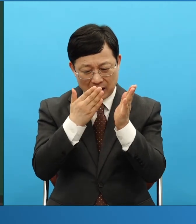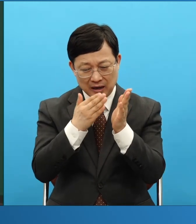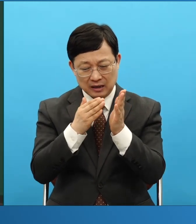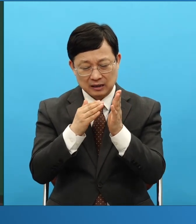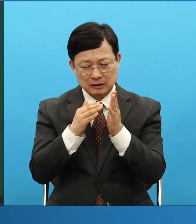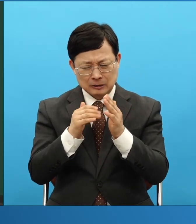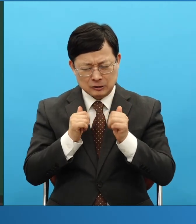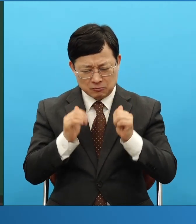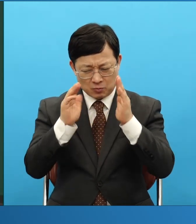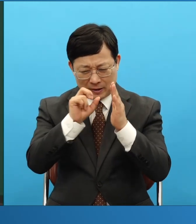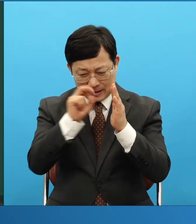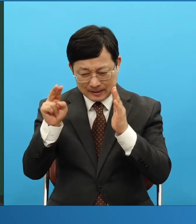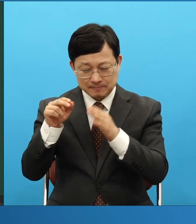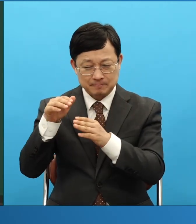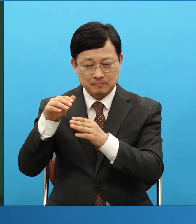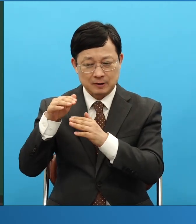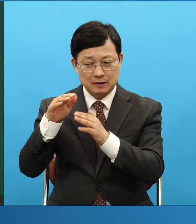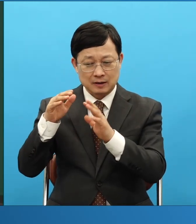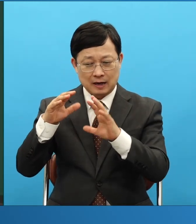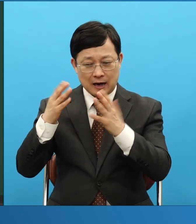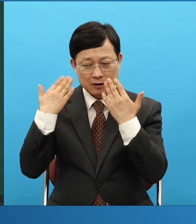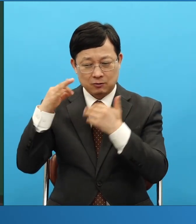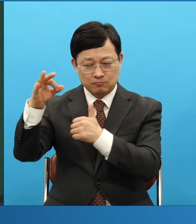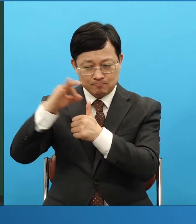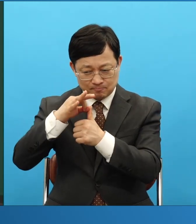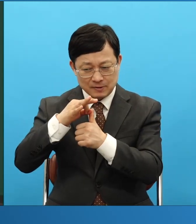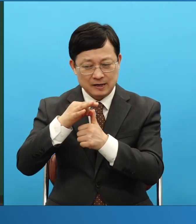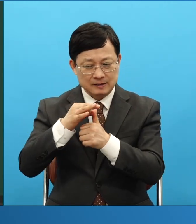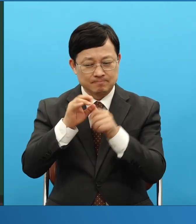그런 상황입니다 근데 전혀 그게 없어요